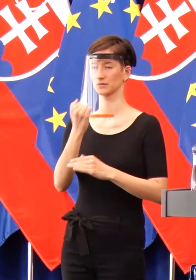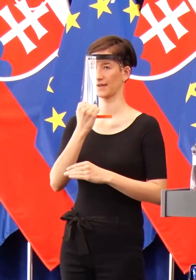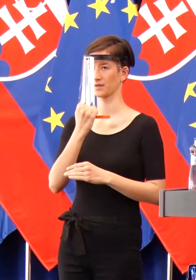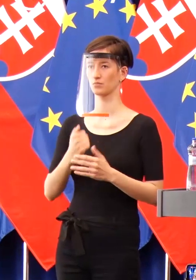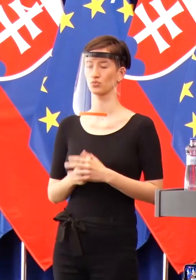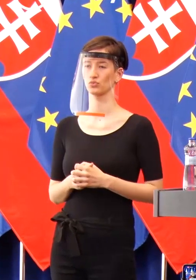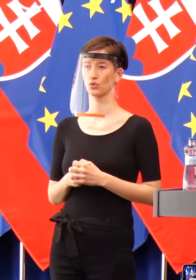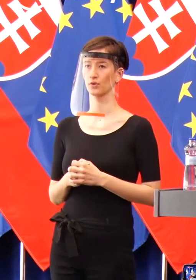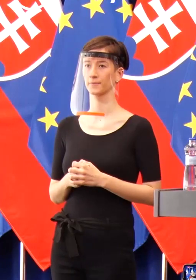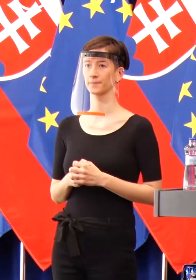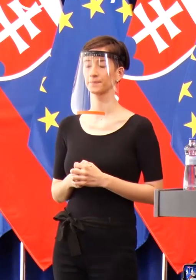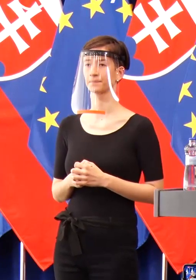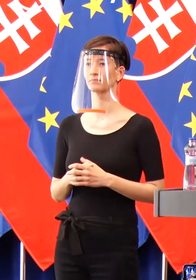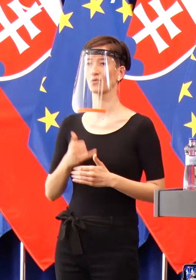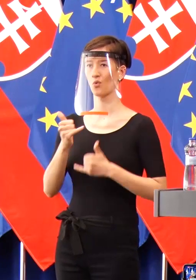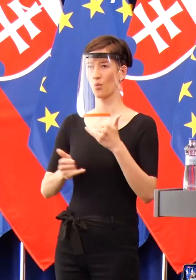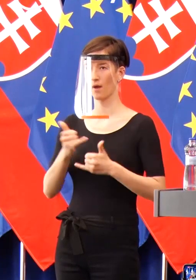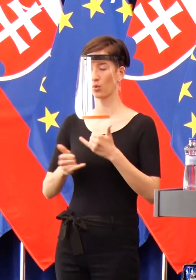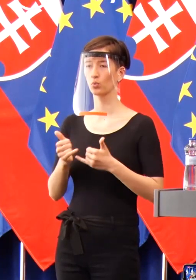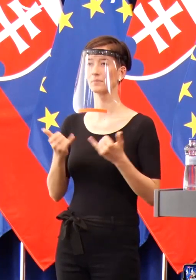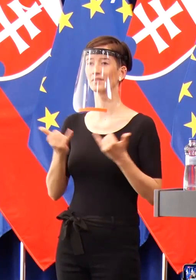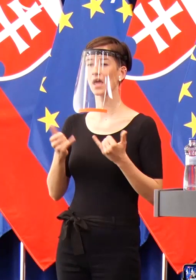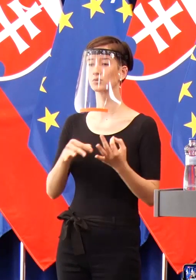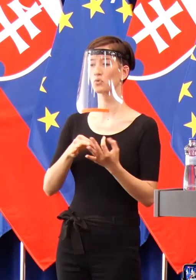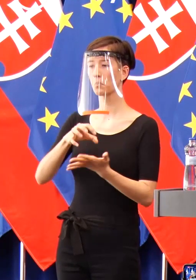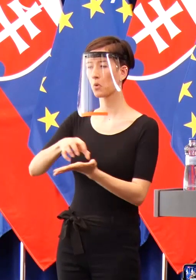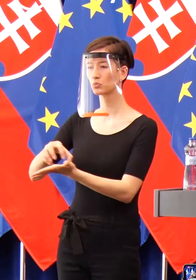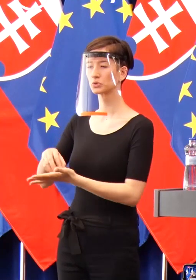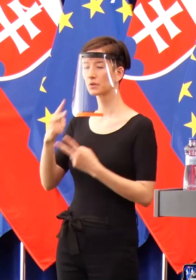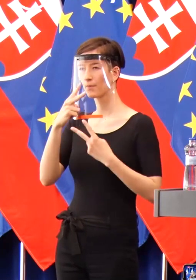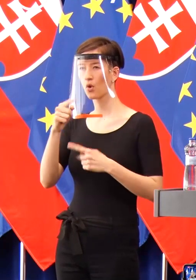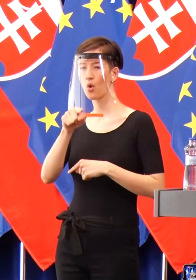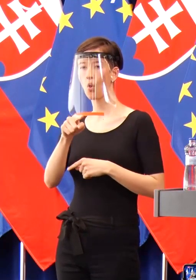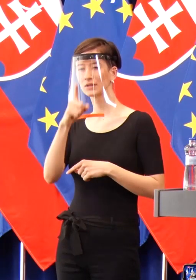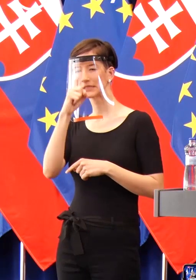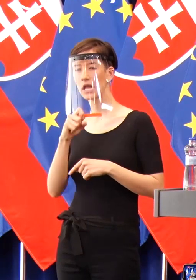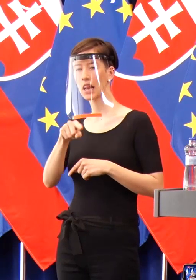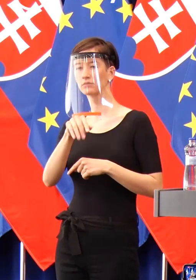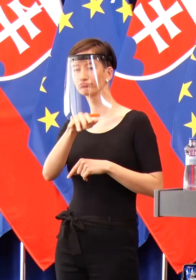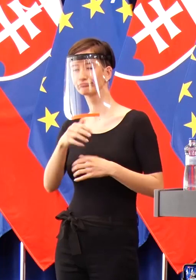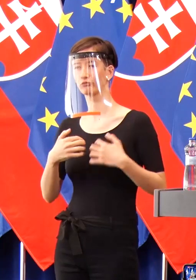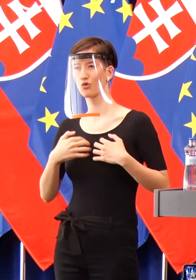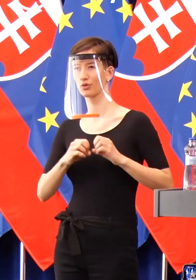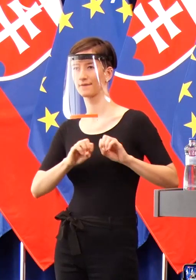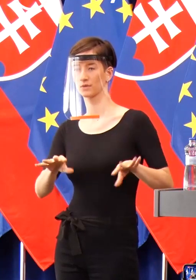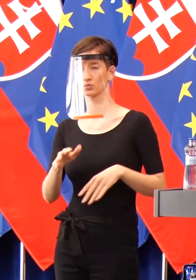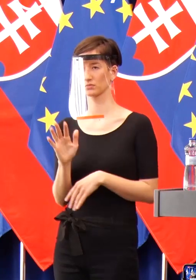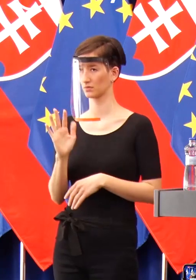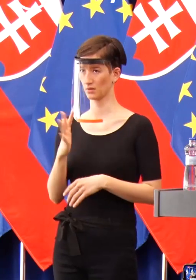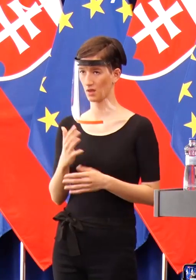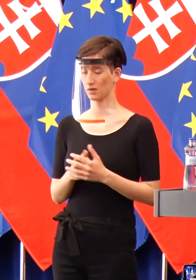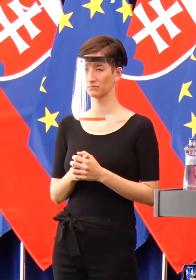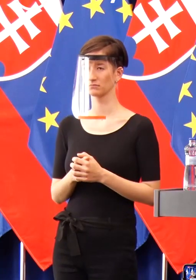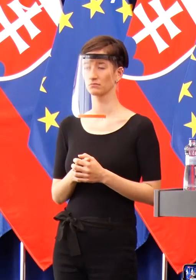Ešte ráz musím prizvukovať. Nepozerajme teraz na Rómov, že oni sú tí zlí. Nie. Rovnako môžu byť nakazení druhí ľudia,